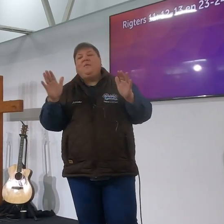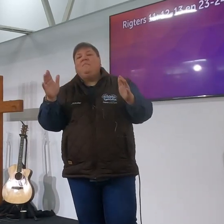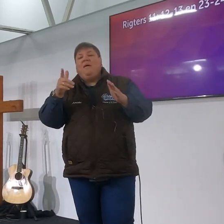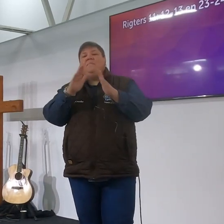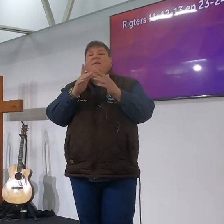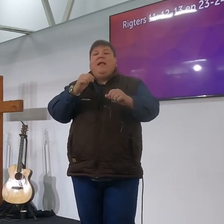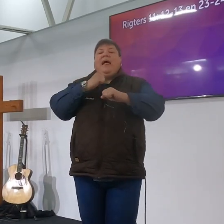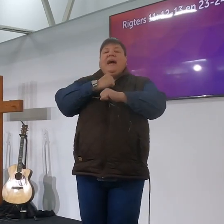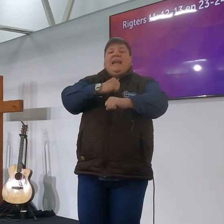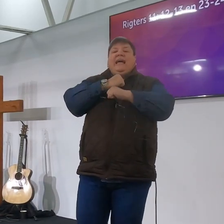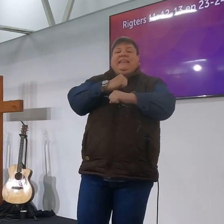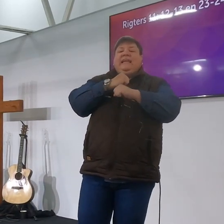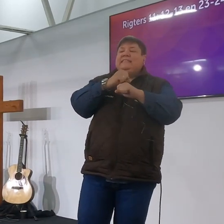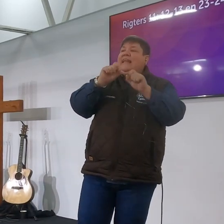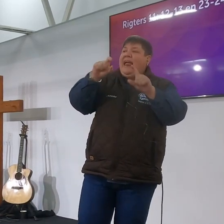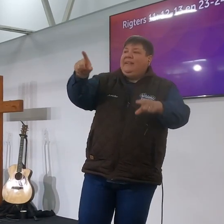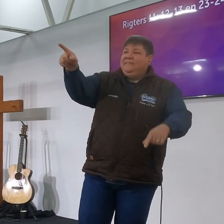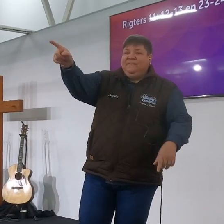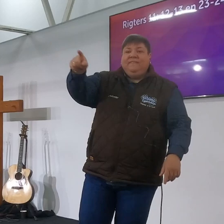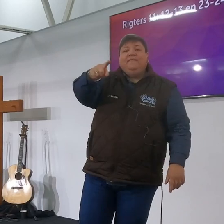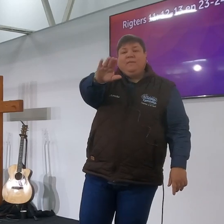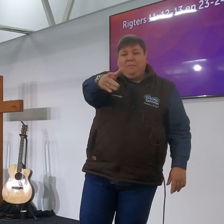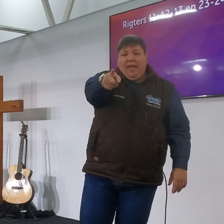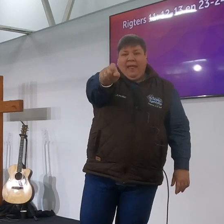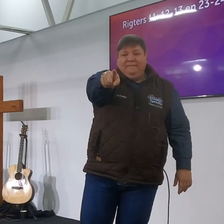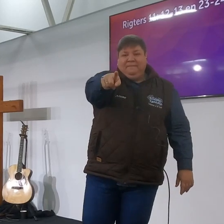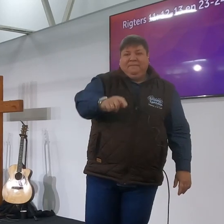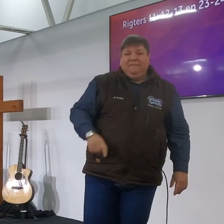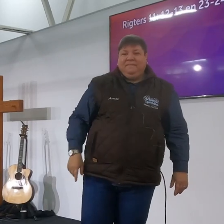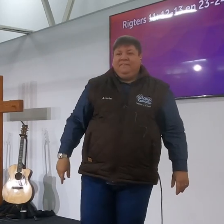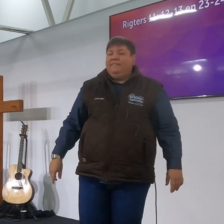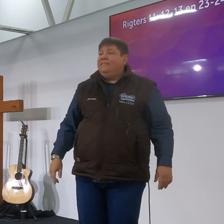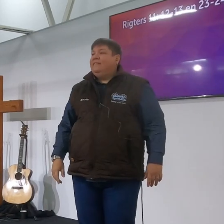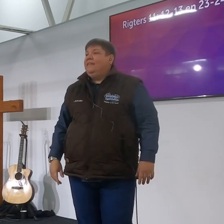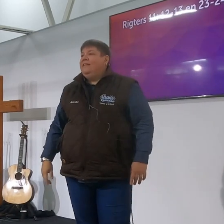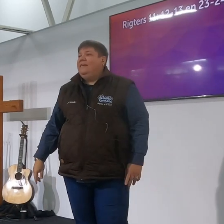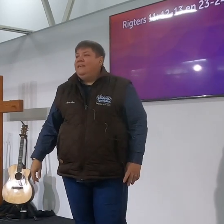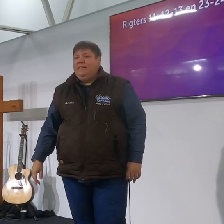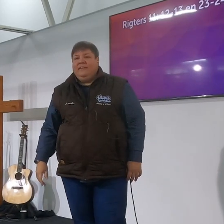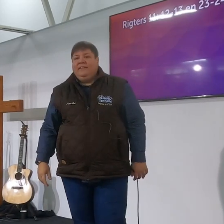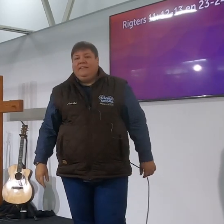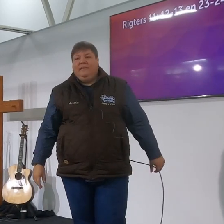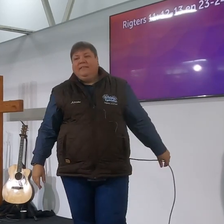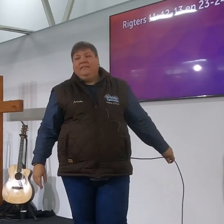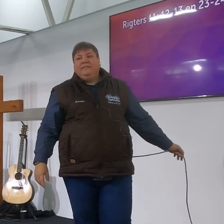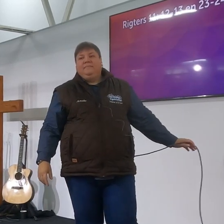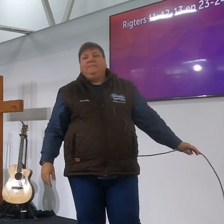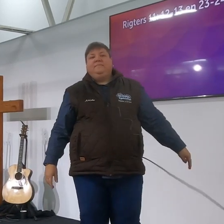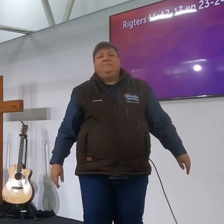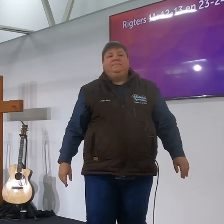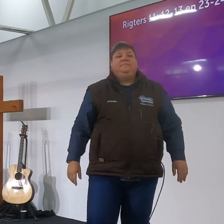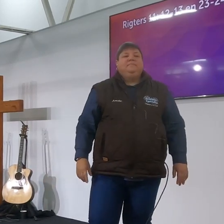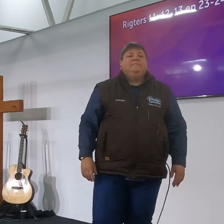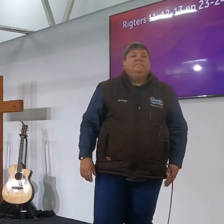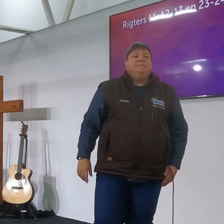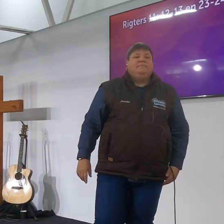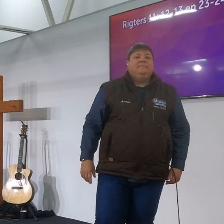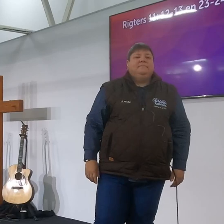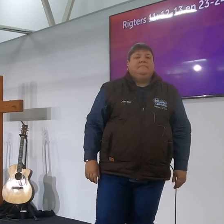Richters 11 en ons gaan samlees vers 12 en 13 en 23 en 24 en die rest gaan ek vir julle vertel